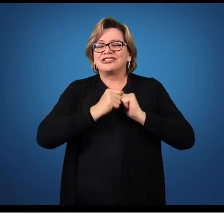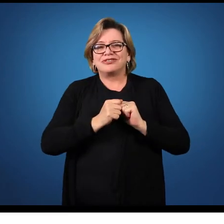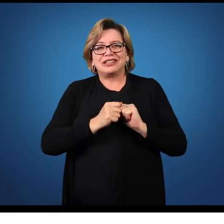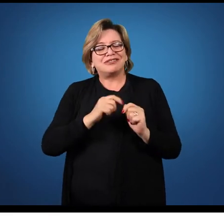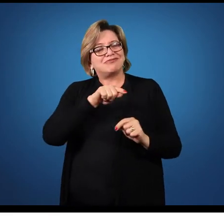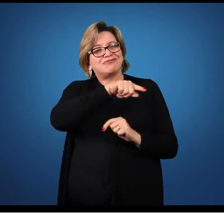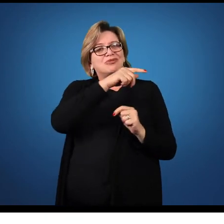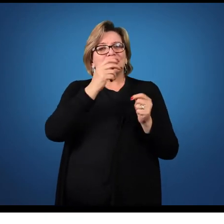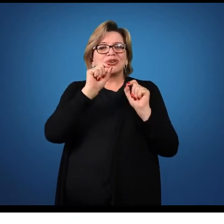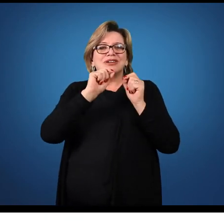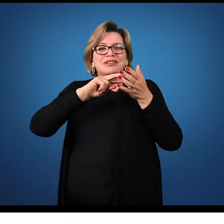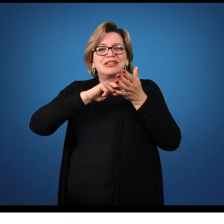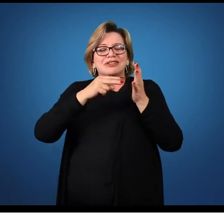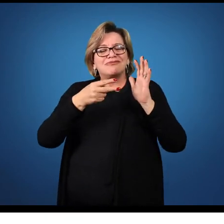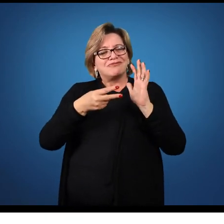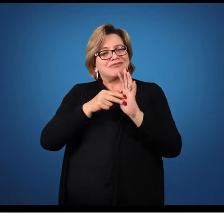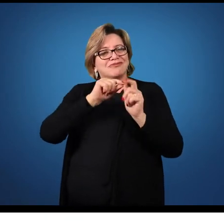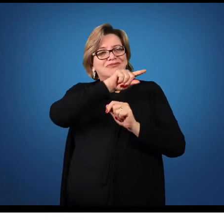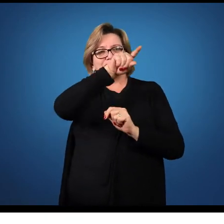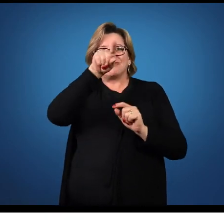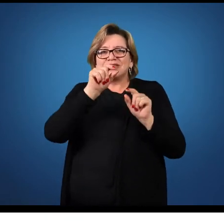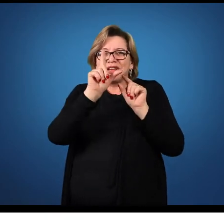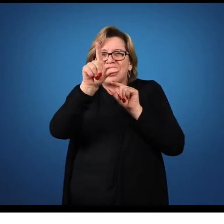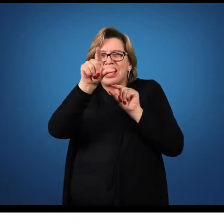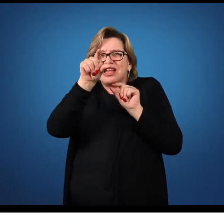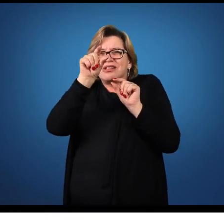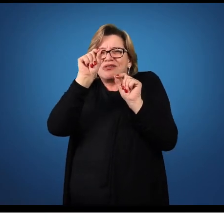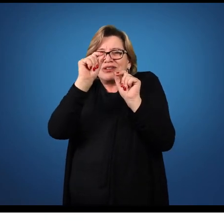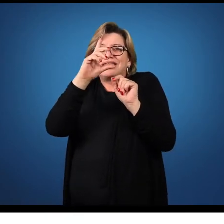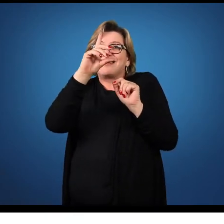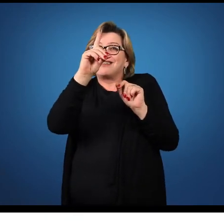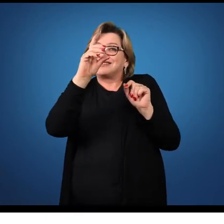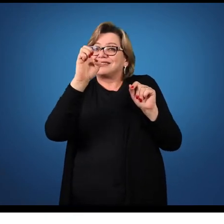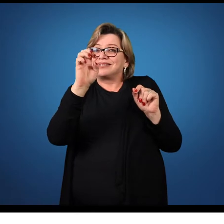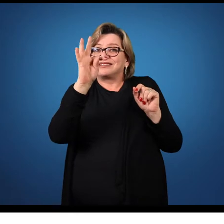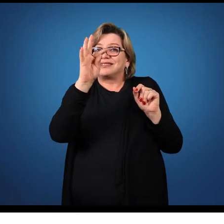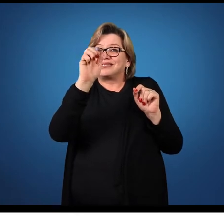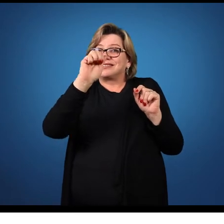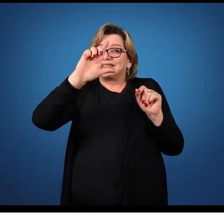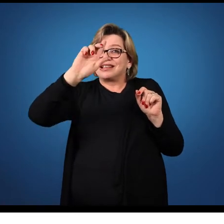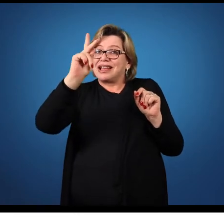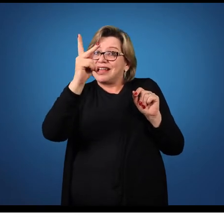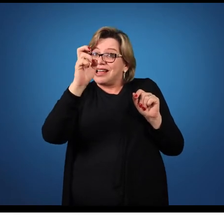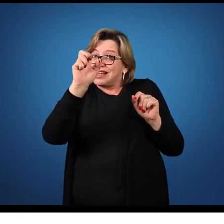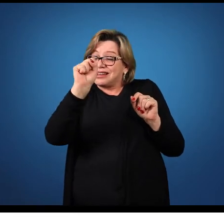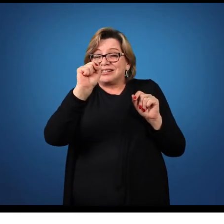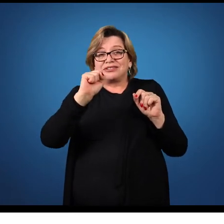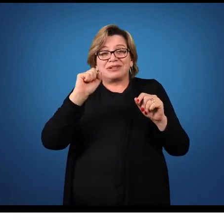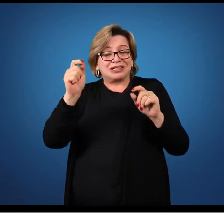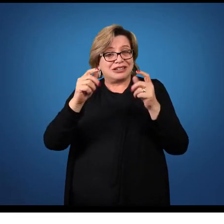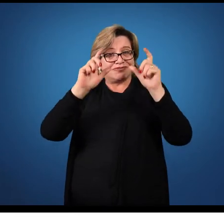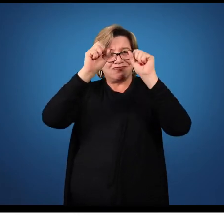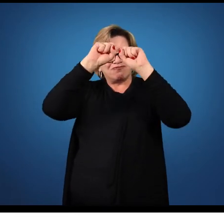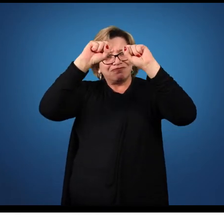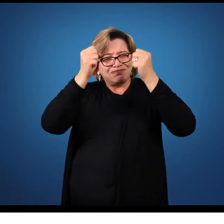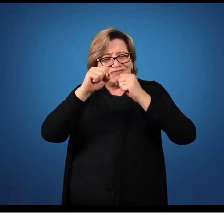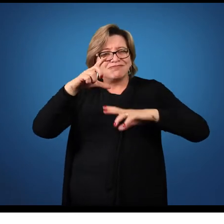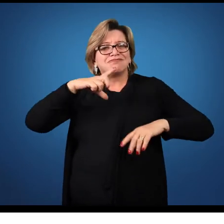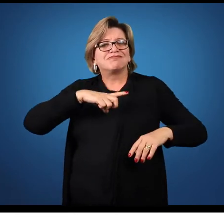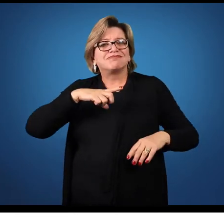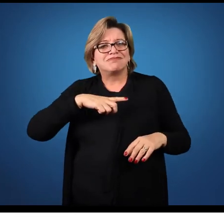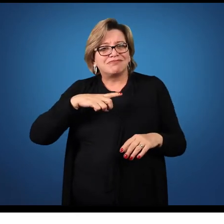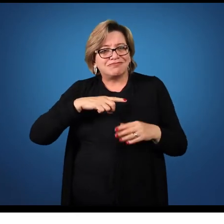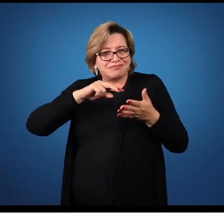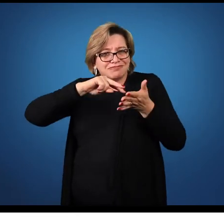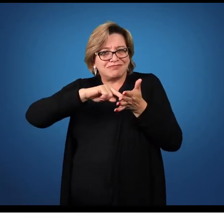detalhes, para que essa imagem realmente tenha um significado para você. É importante salientar que